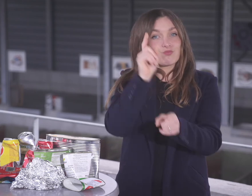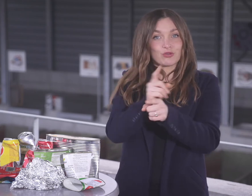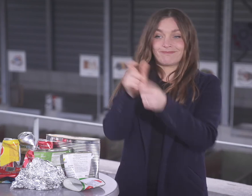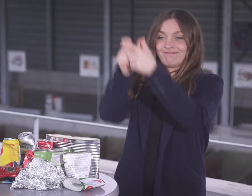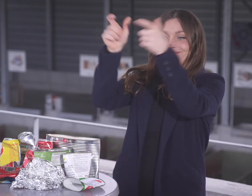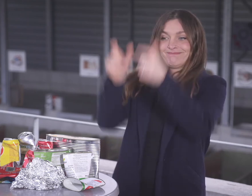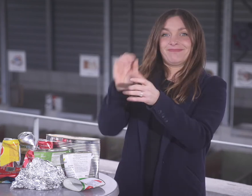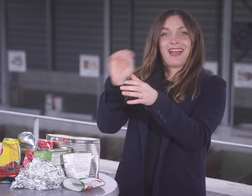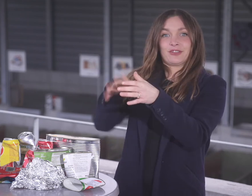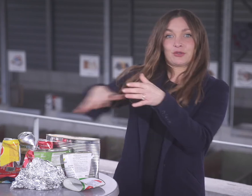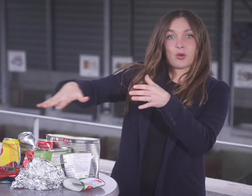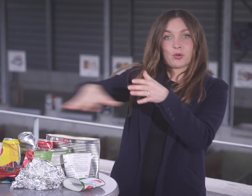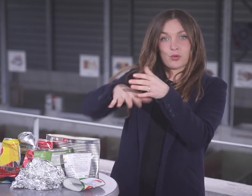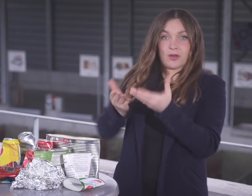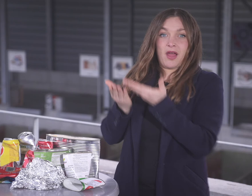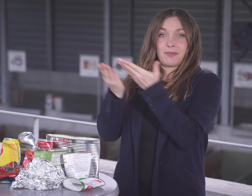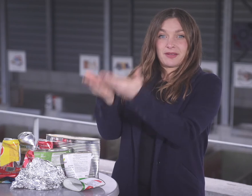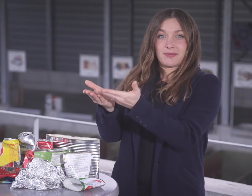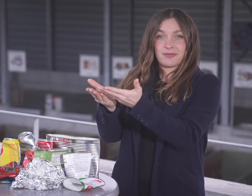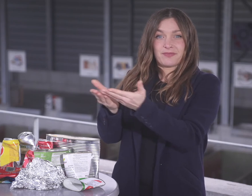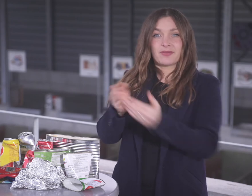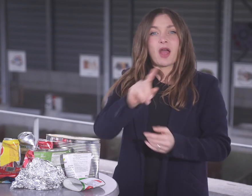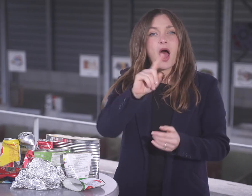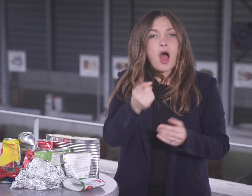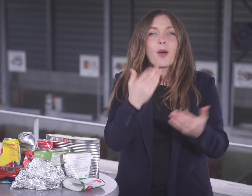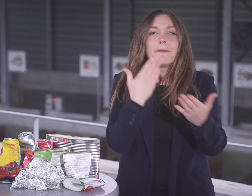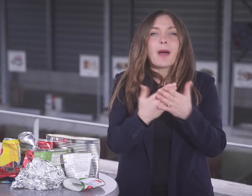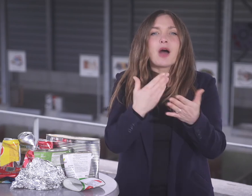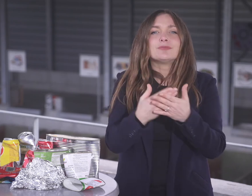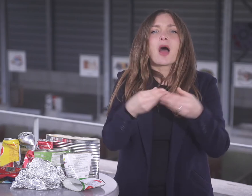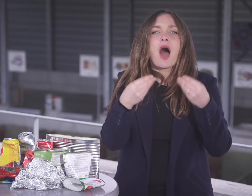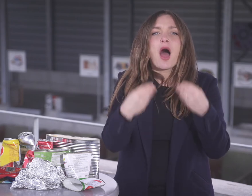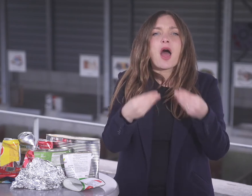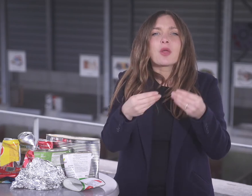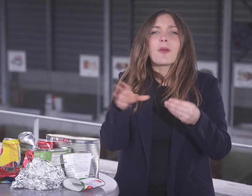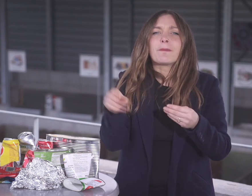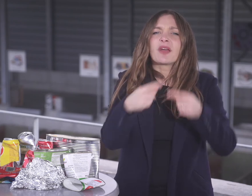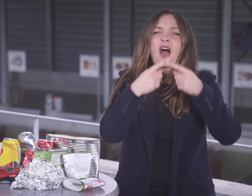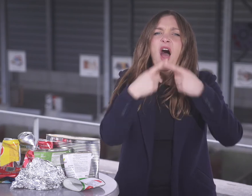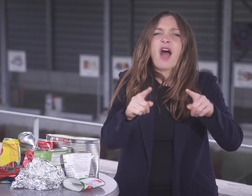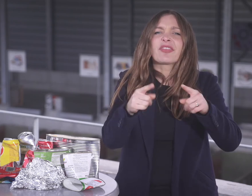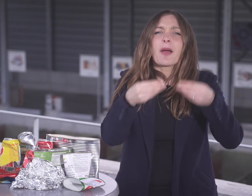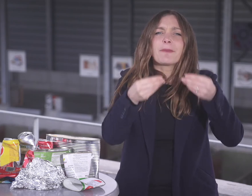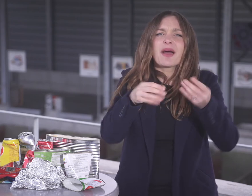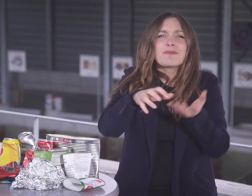Was darf nicht in die Büchsen- und Alusammlung geraten? Spraydosen gehören zu den